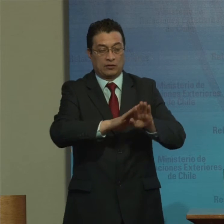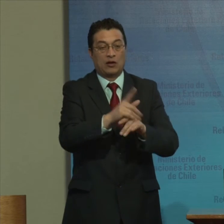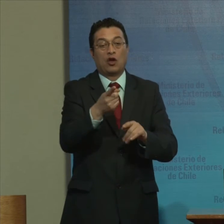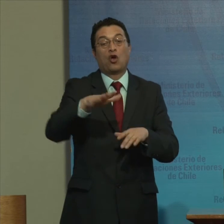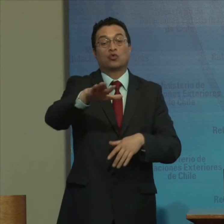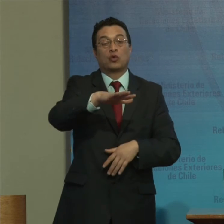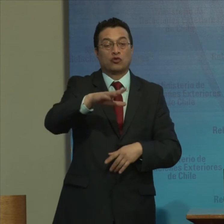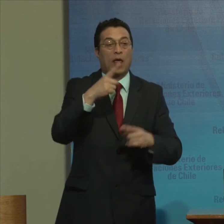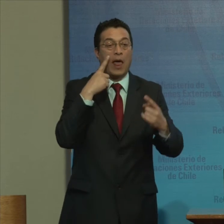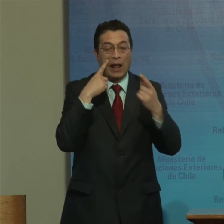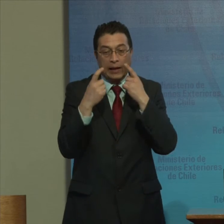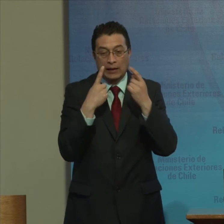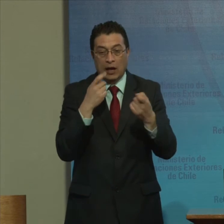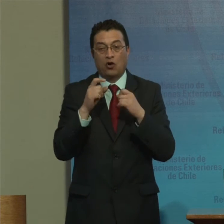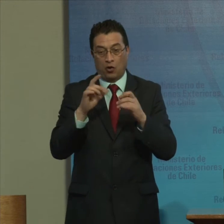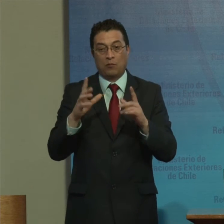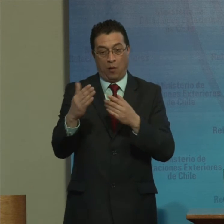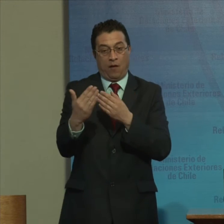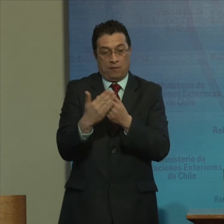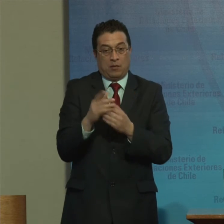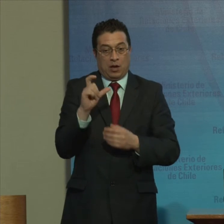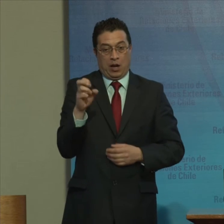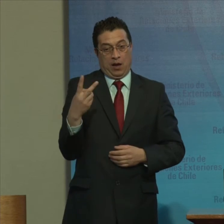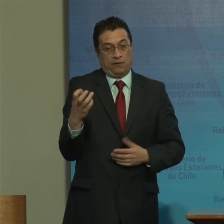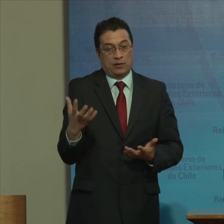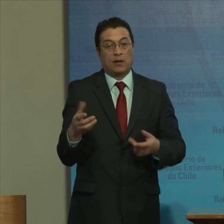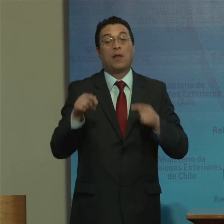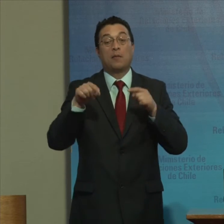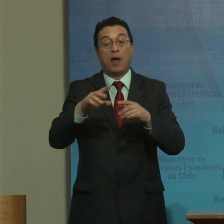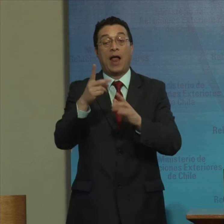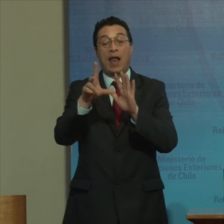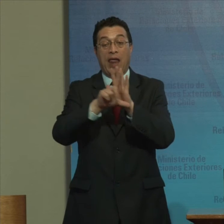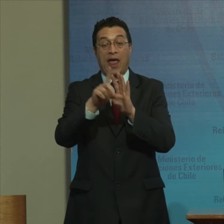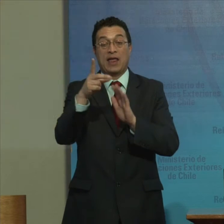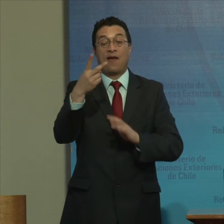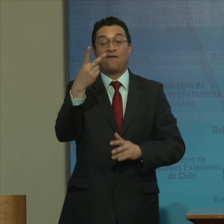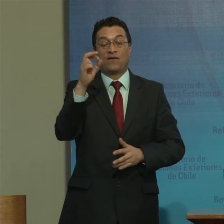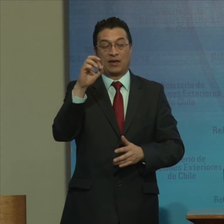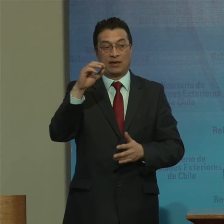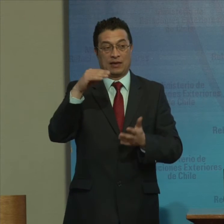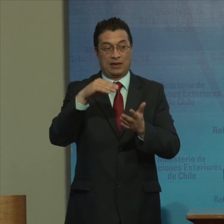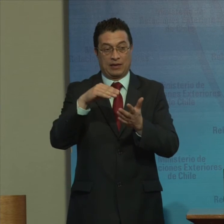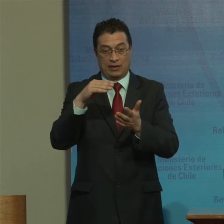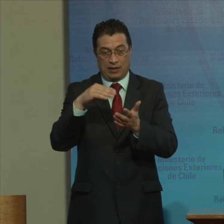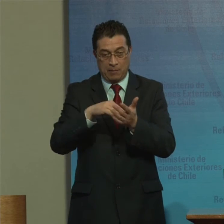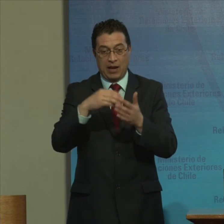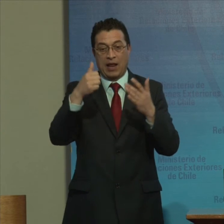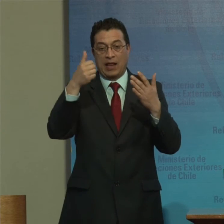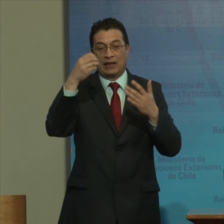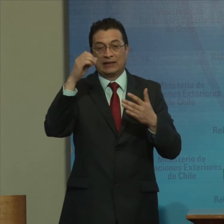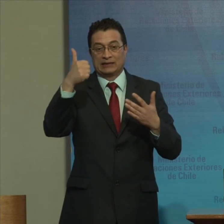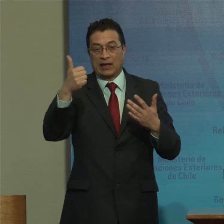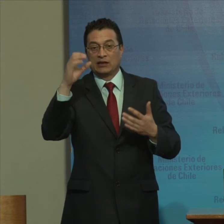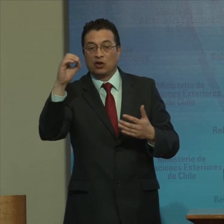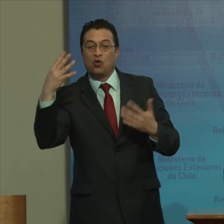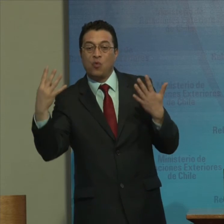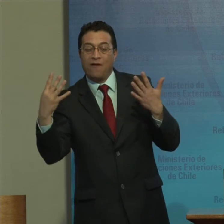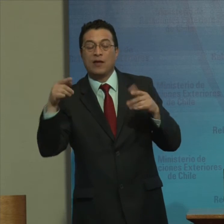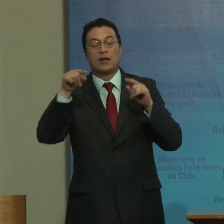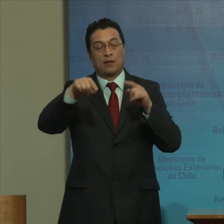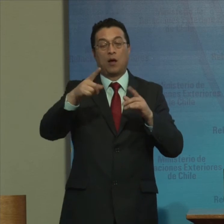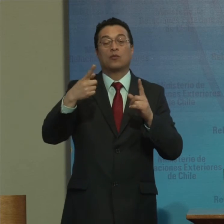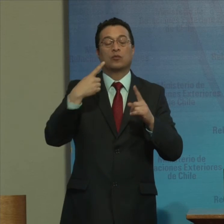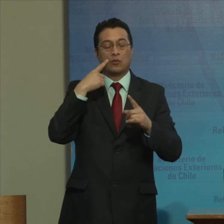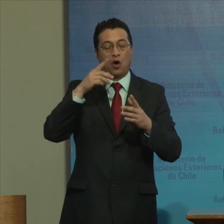situaciones De riesgo Inminente Mientras que la ley 20.006 20.006 0.09 Establece medidas